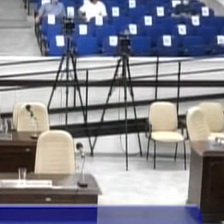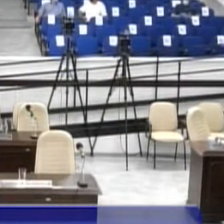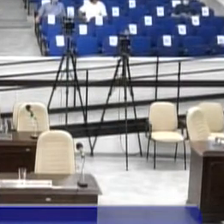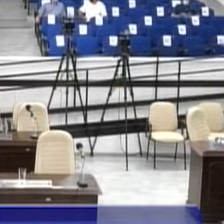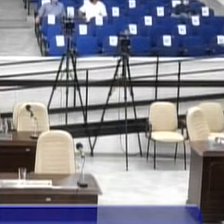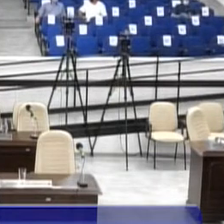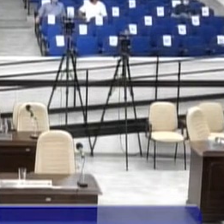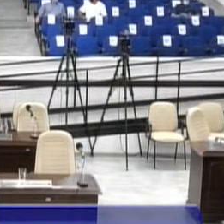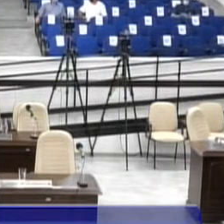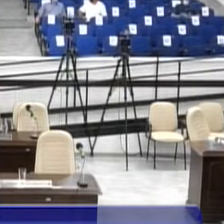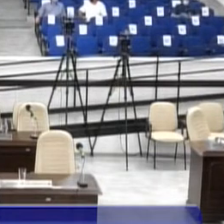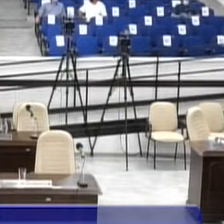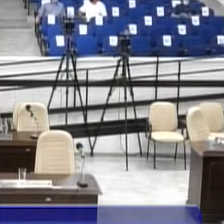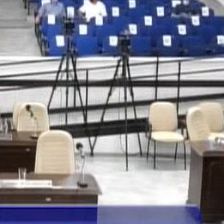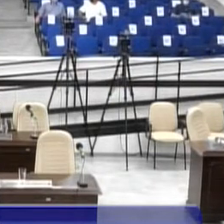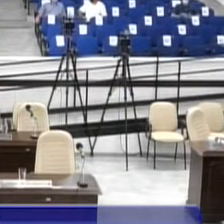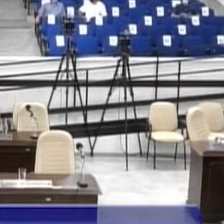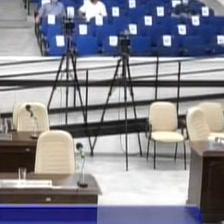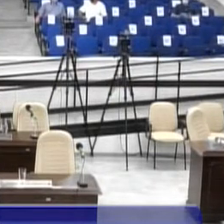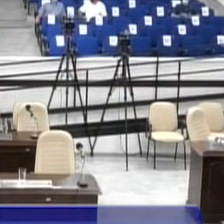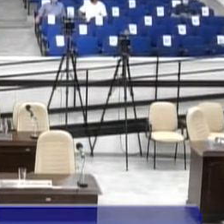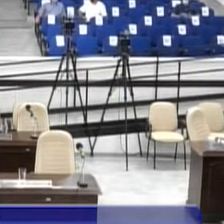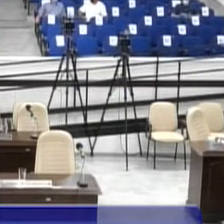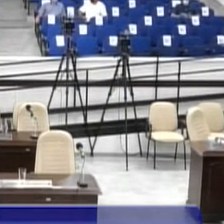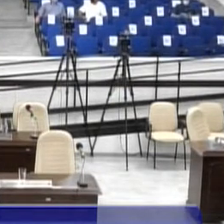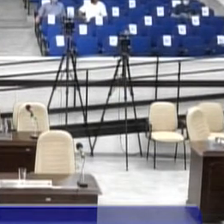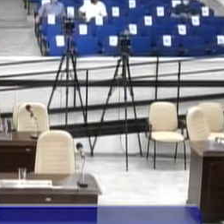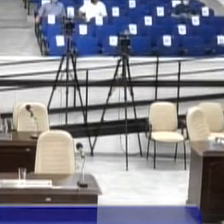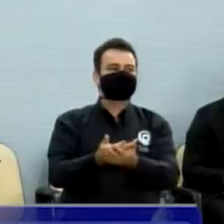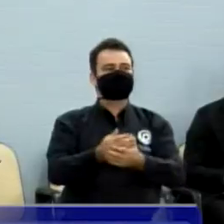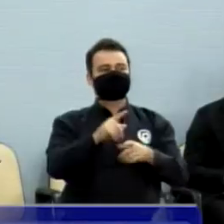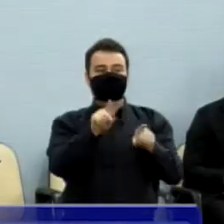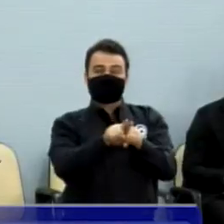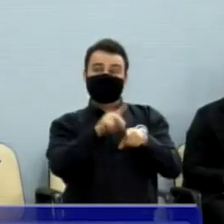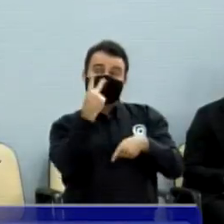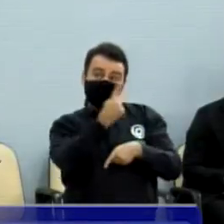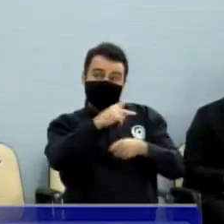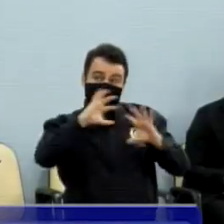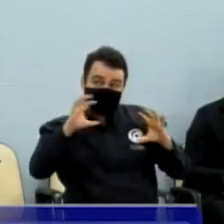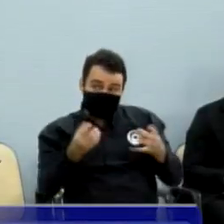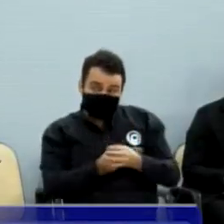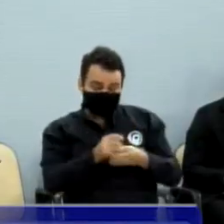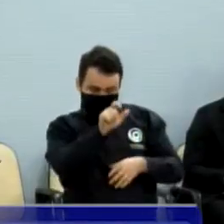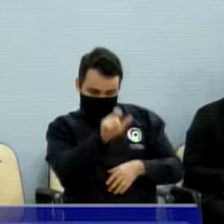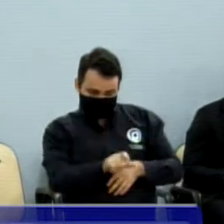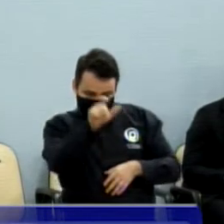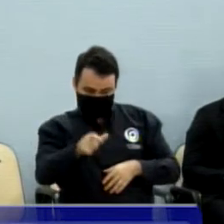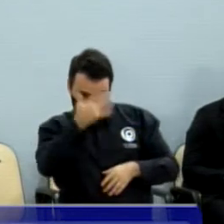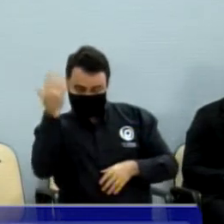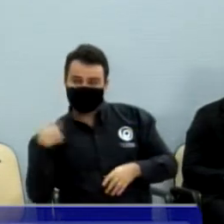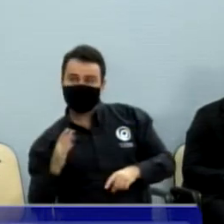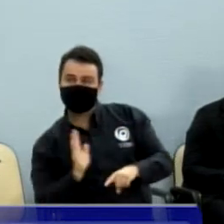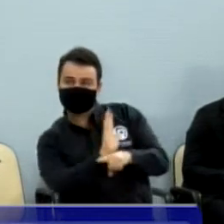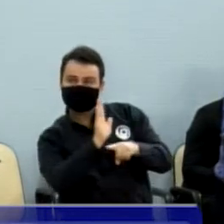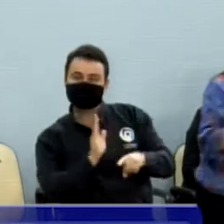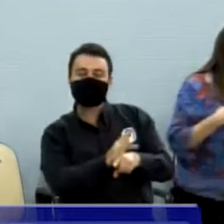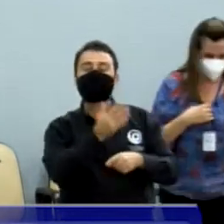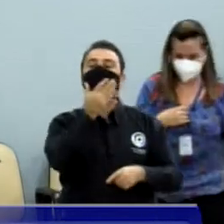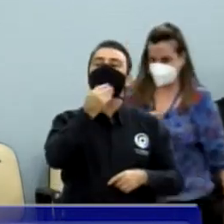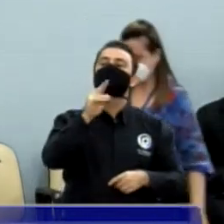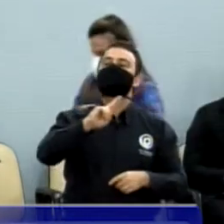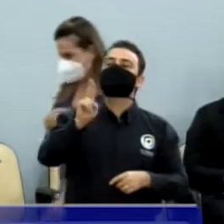seu melhor durante muitos anos na empresa, juntamente com sua equipe, e Kleber, Kleber também,